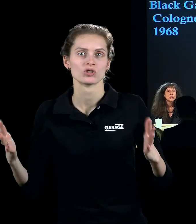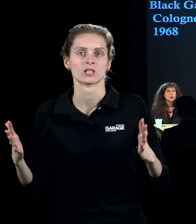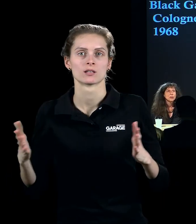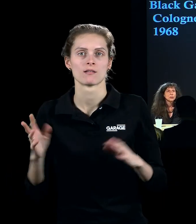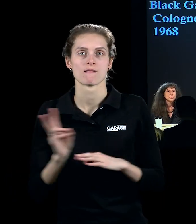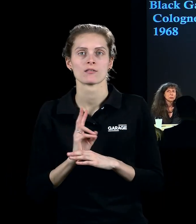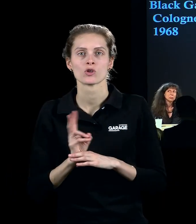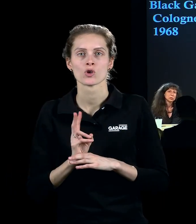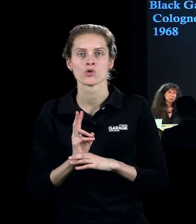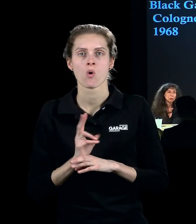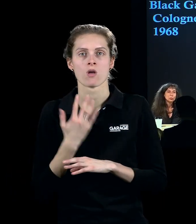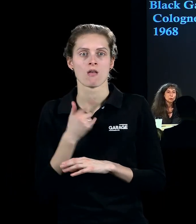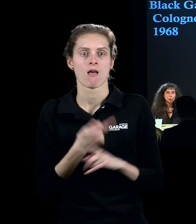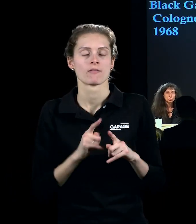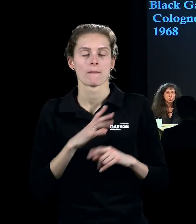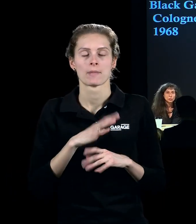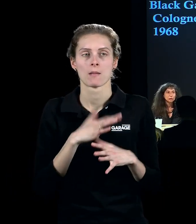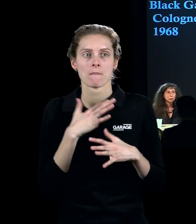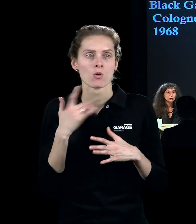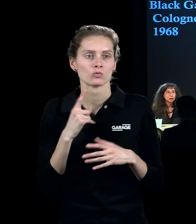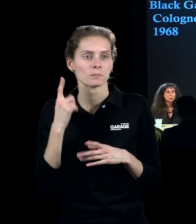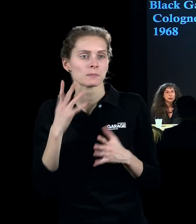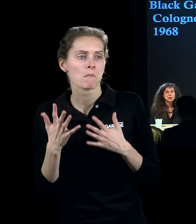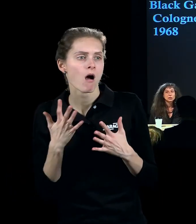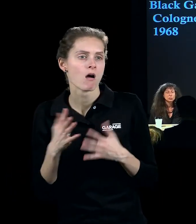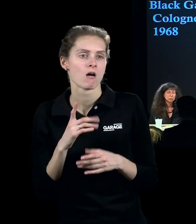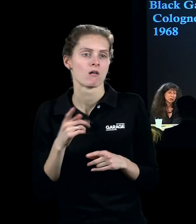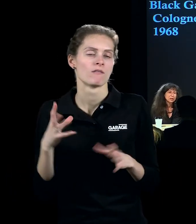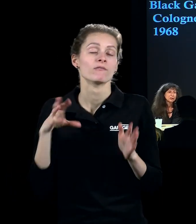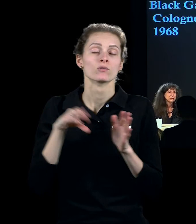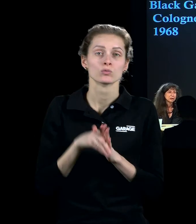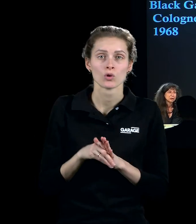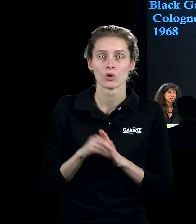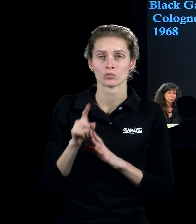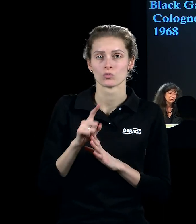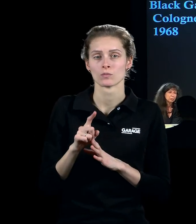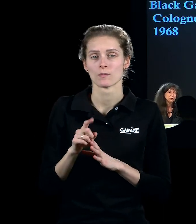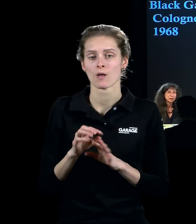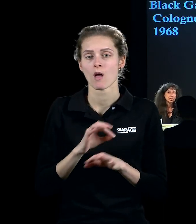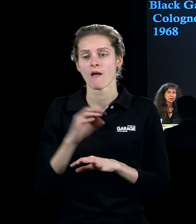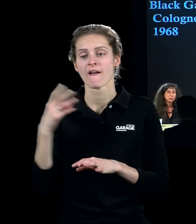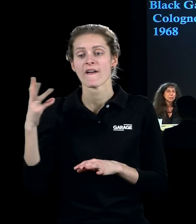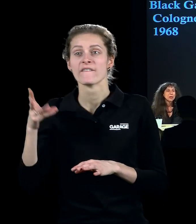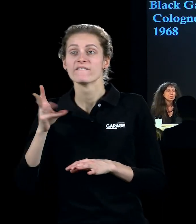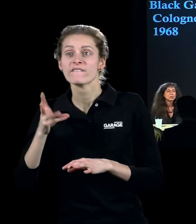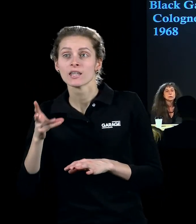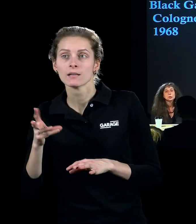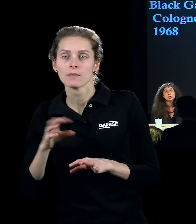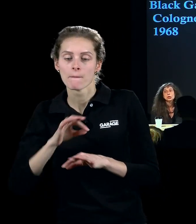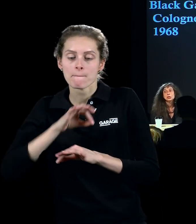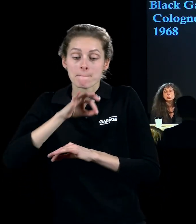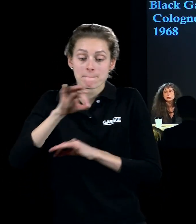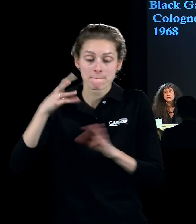было, под которое еще много чего понималось, в том числе проекции фильмов или слайдов на